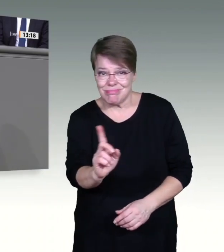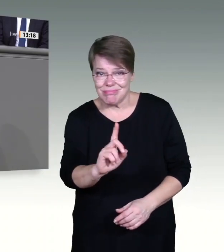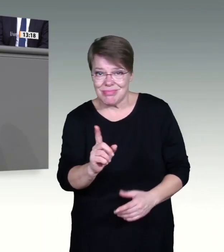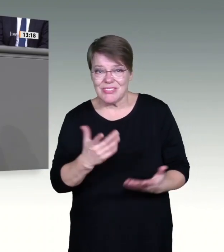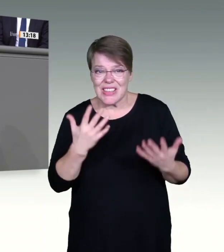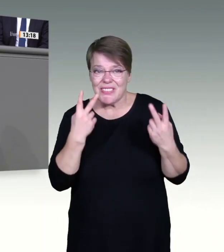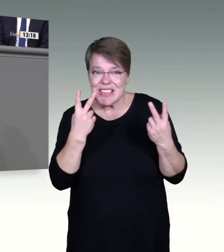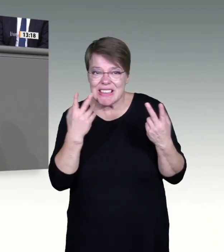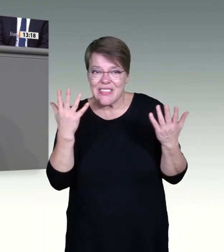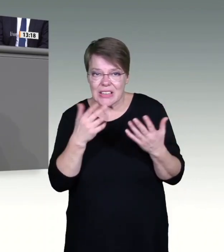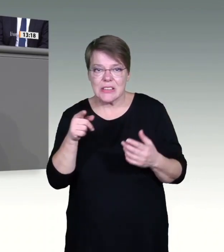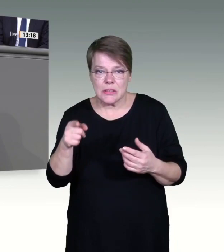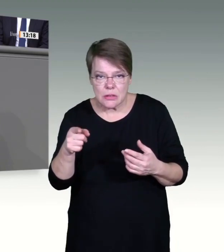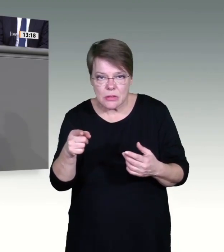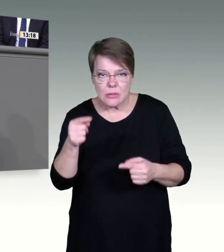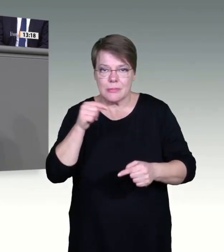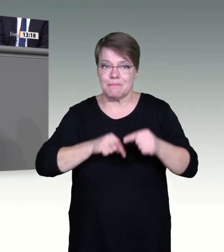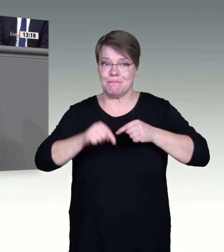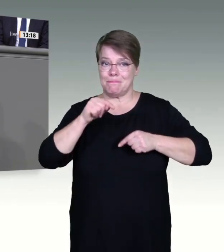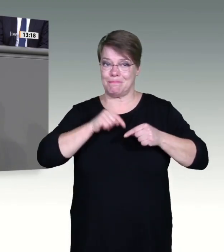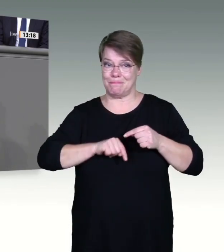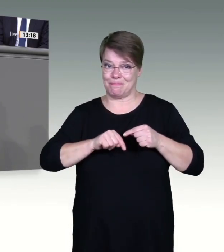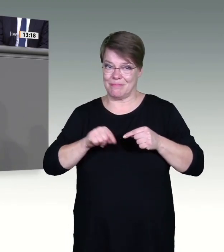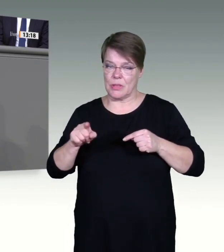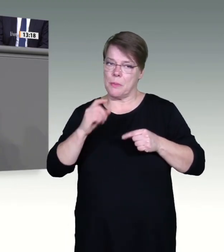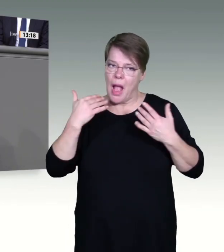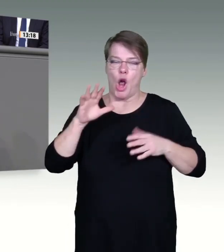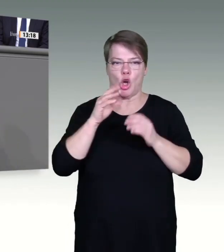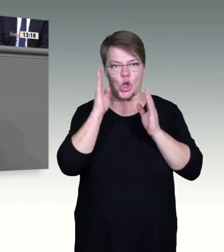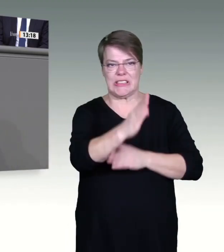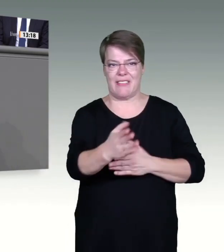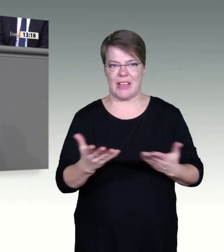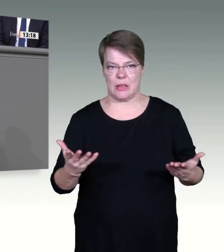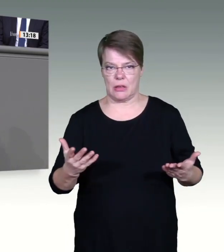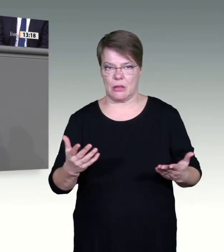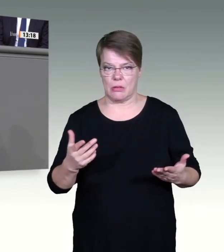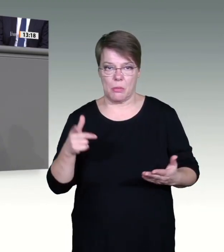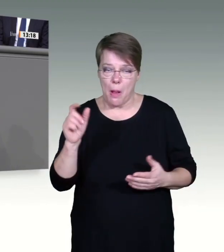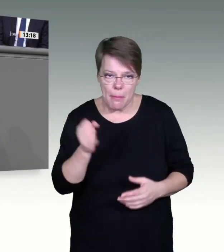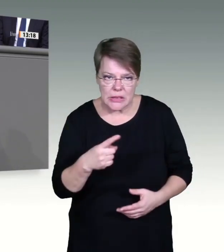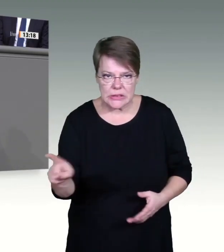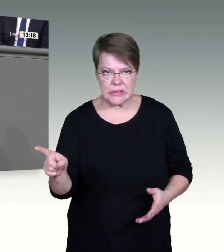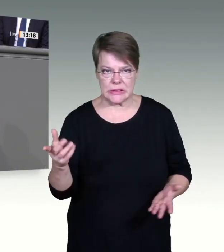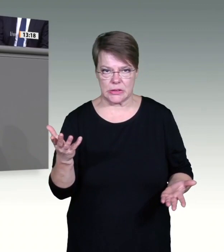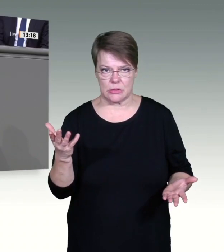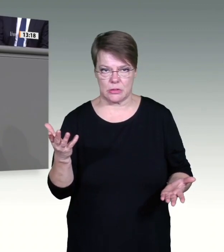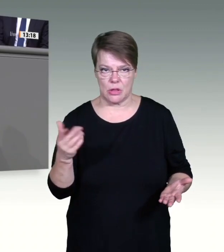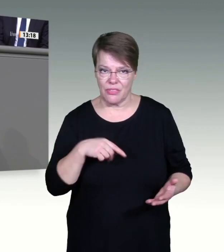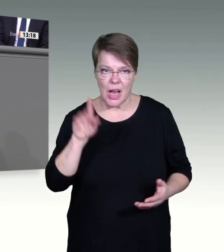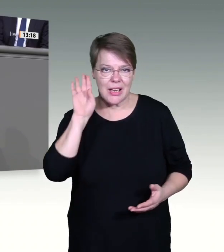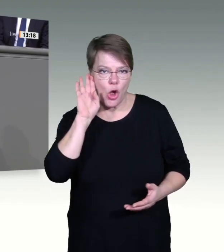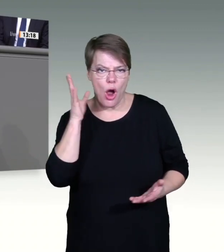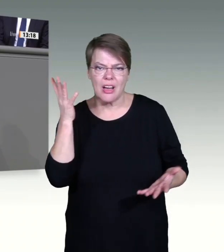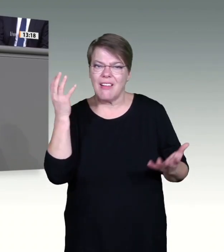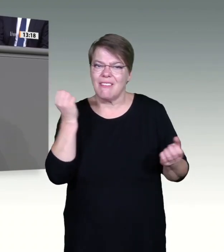darüber sprechen, dass gerade diejenigen, die mit besonders vulnerablen Gruppen zu tun haben, ihr Risiko, sich und andere zu infizieren,